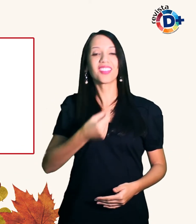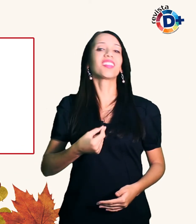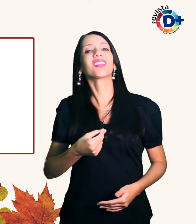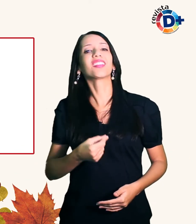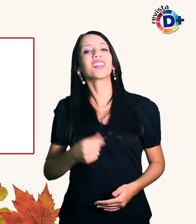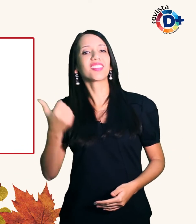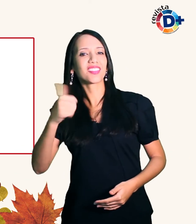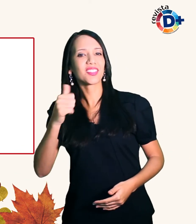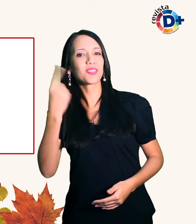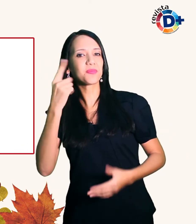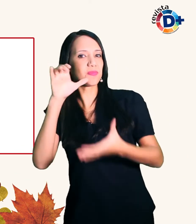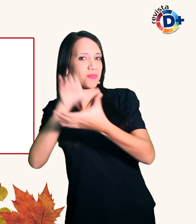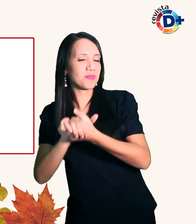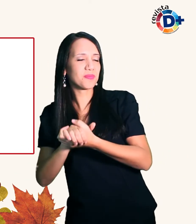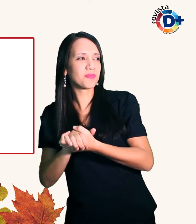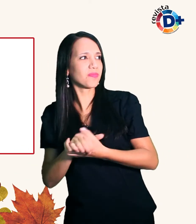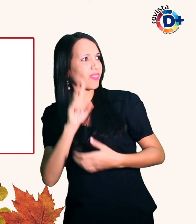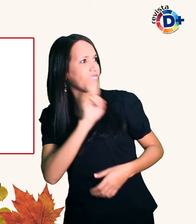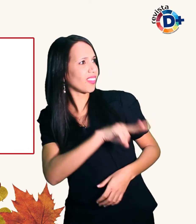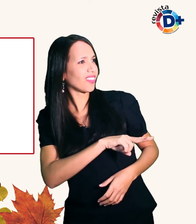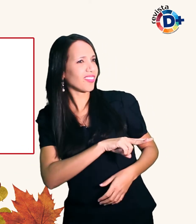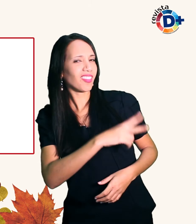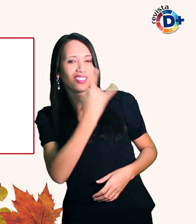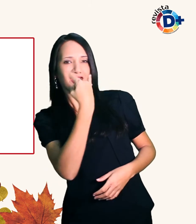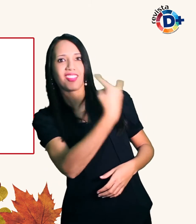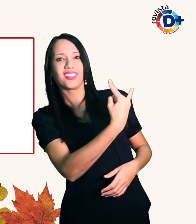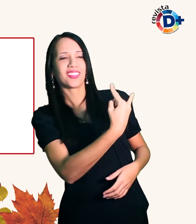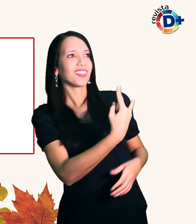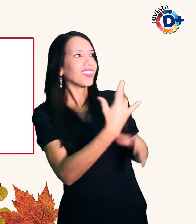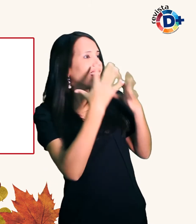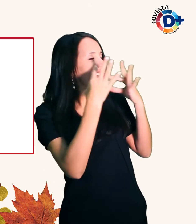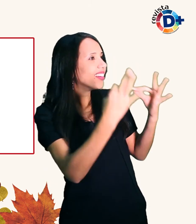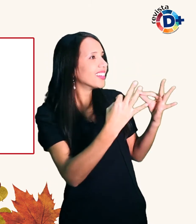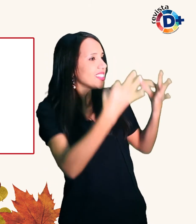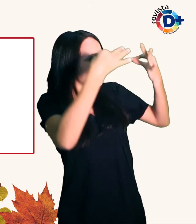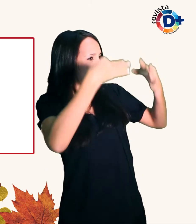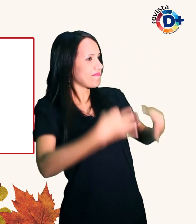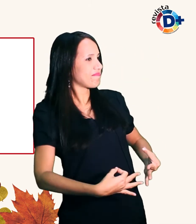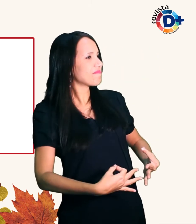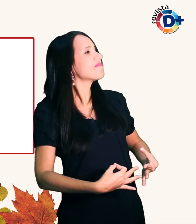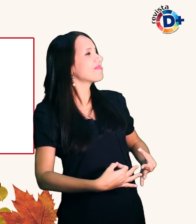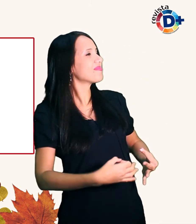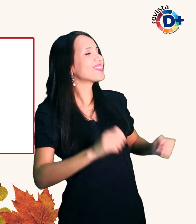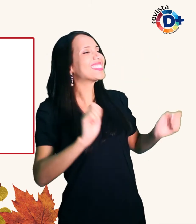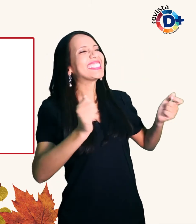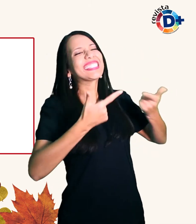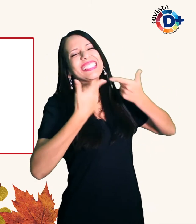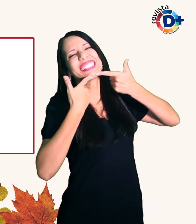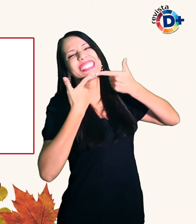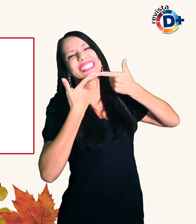muita atenção a sinceridade a honestidade e o sorriso de artista de TV